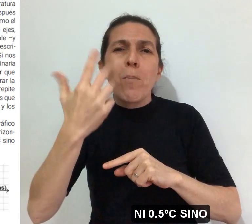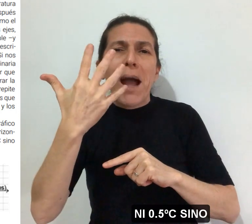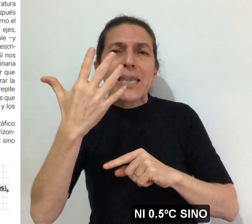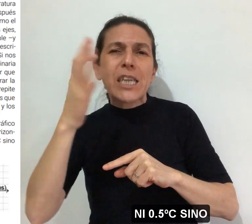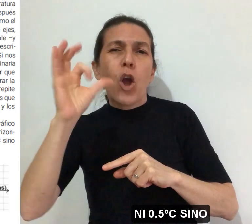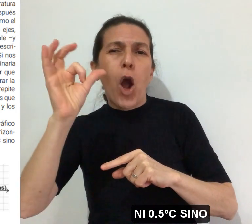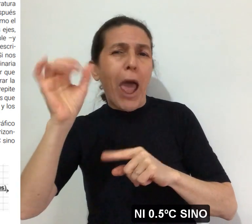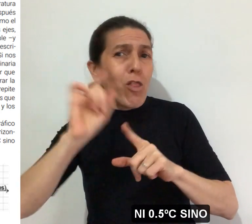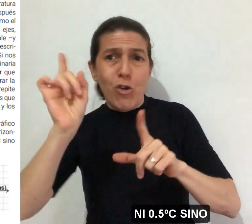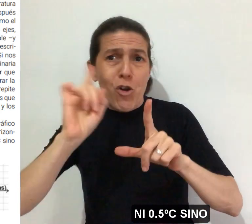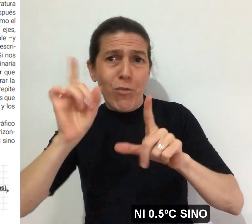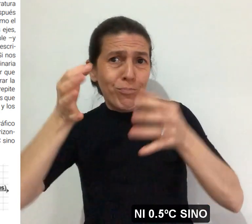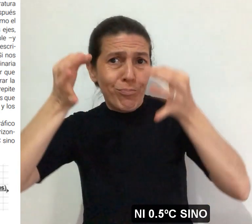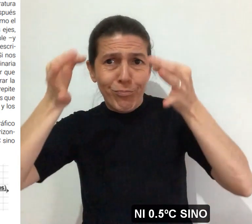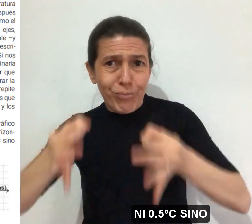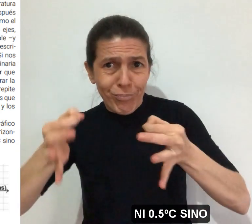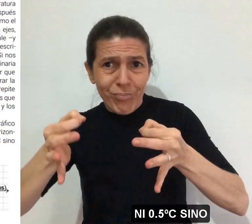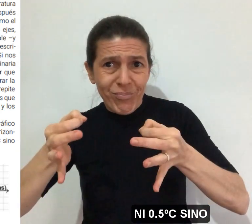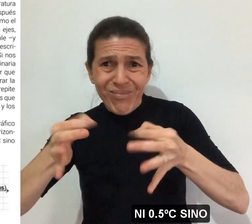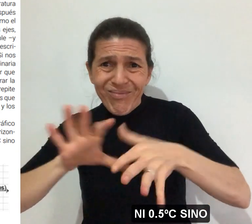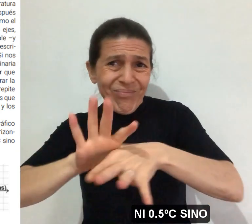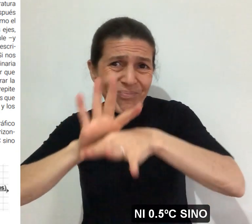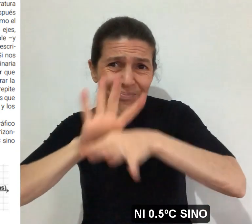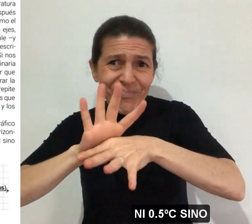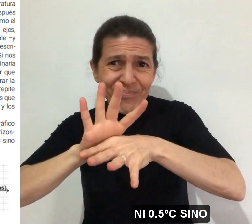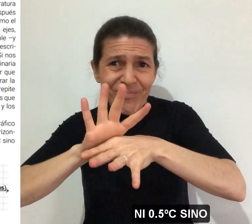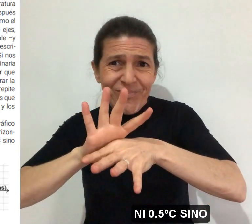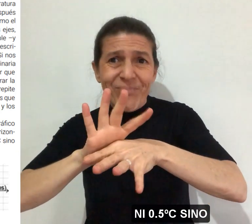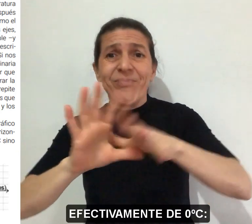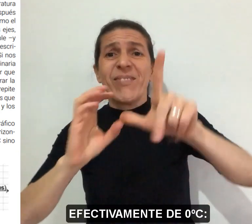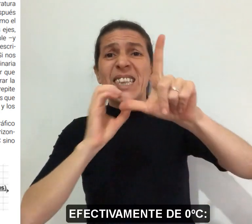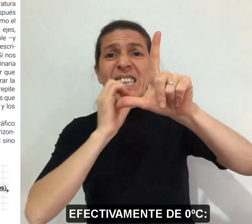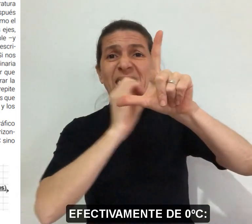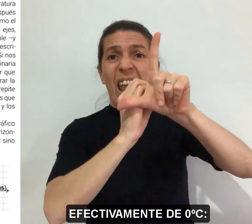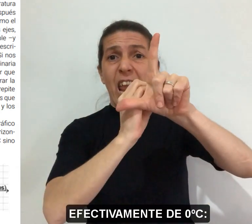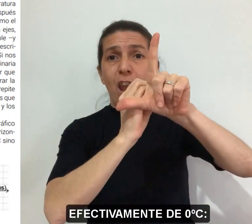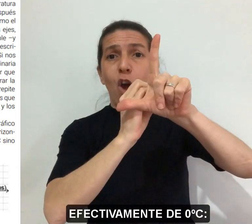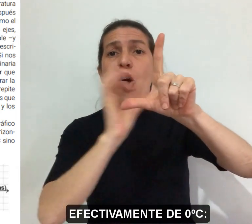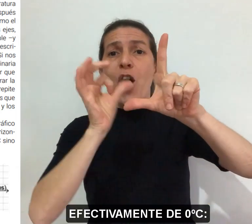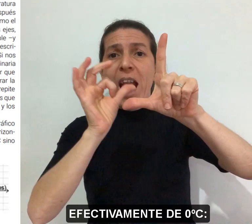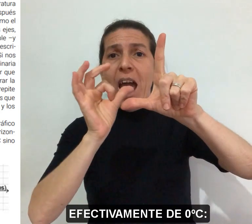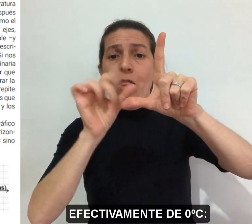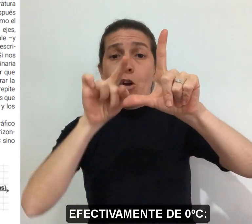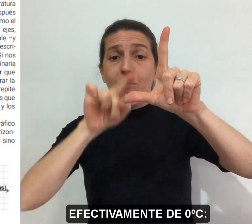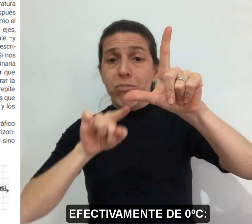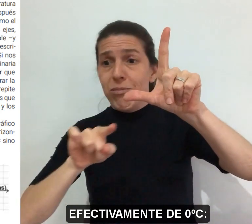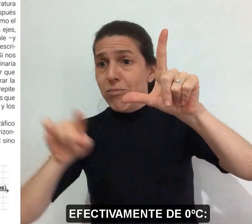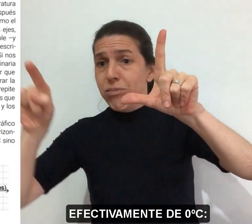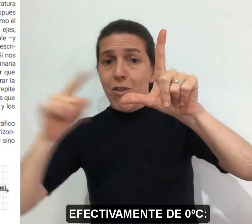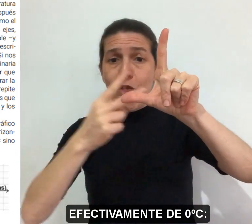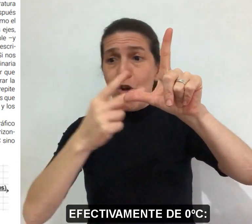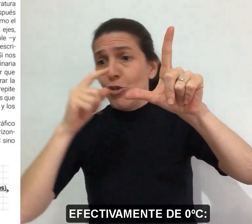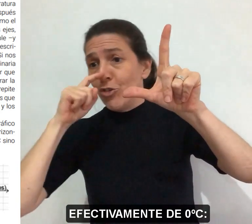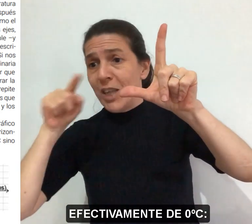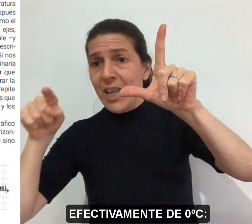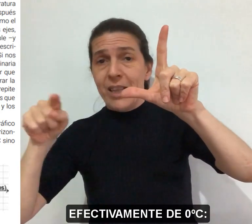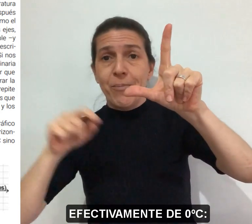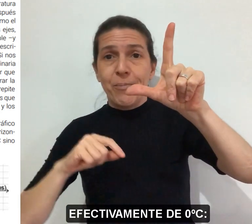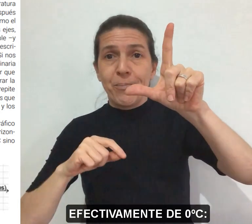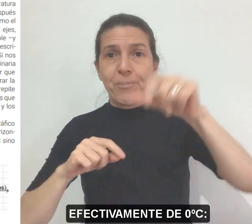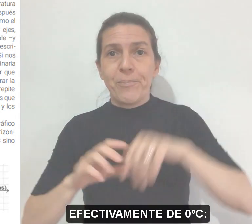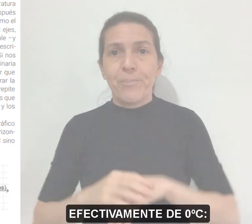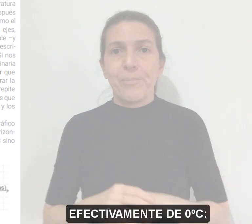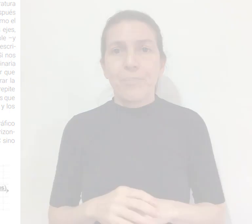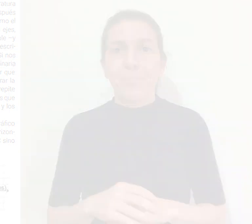ni 0,5 grados centígrados, sino efectivamente de 0 grados